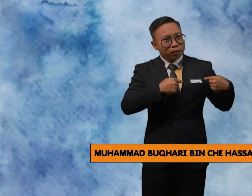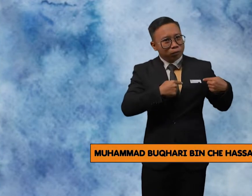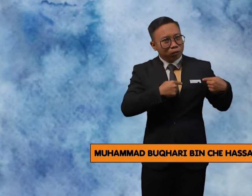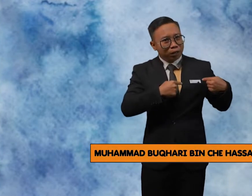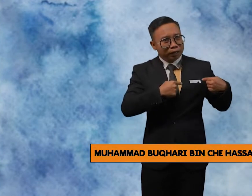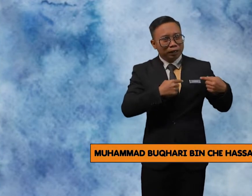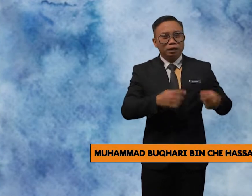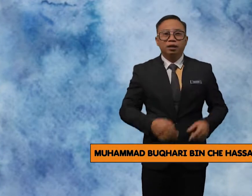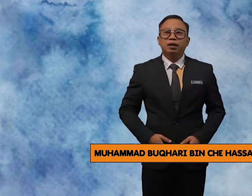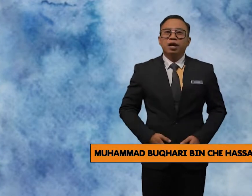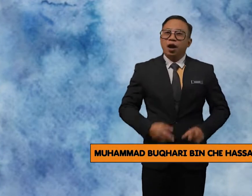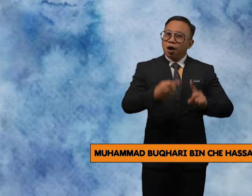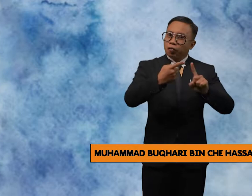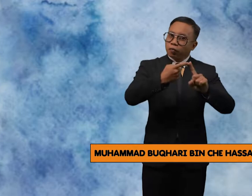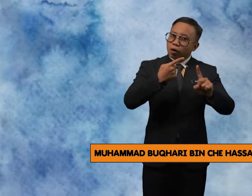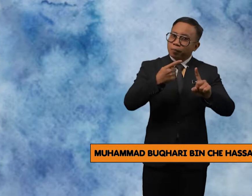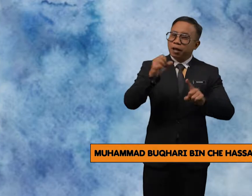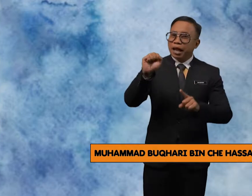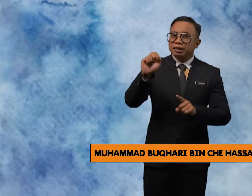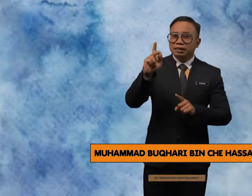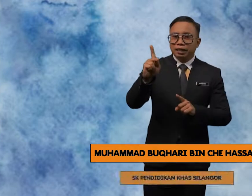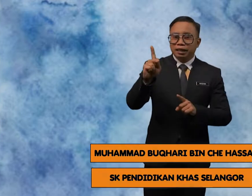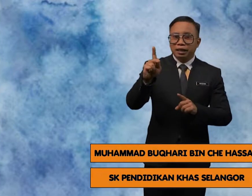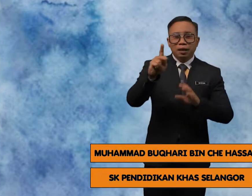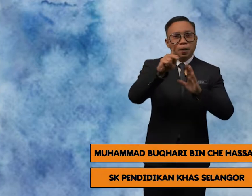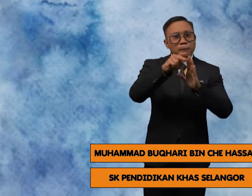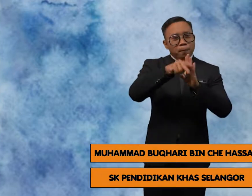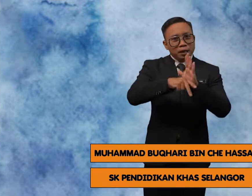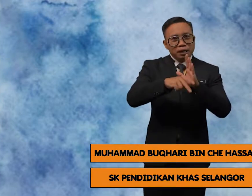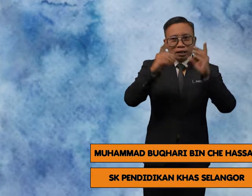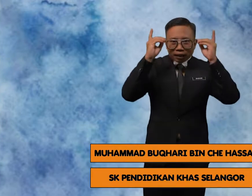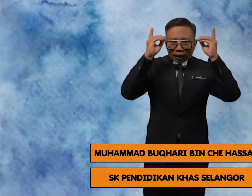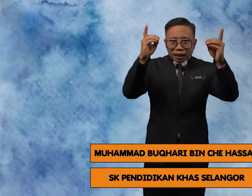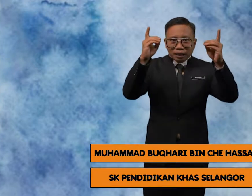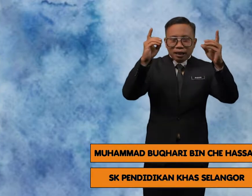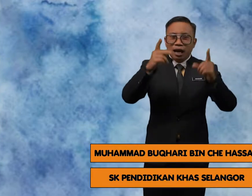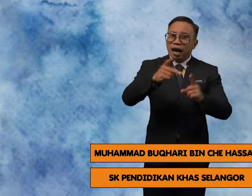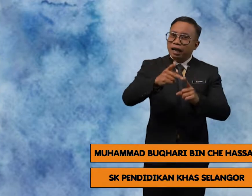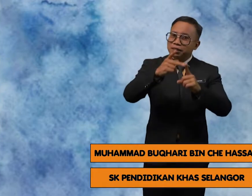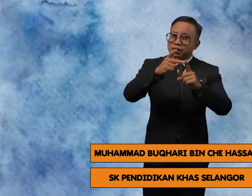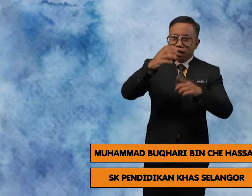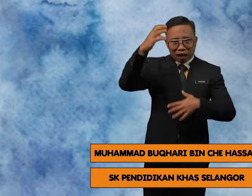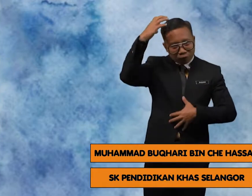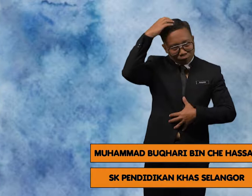Bukhari from SK Pendidikan Khas Selangor.